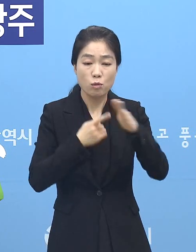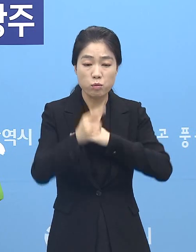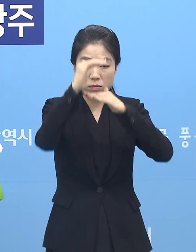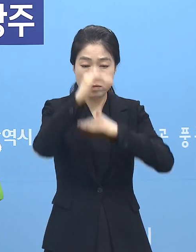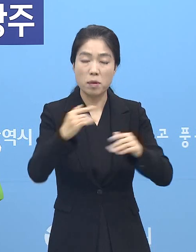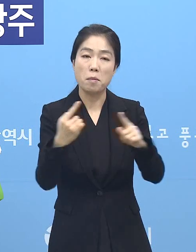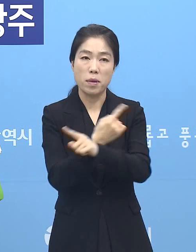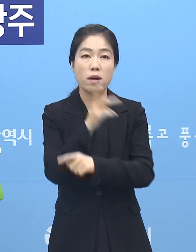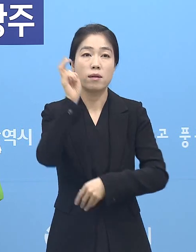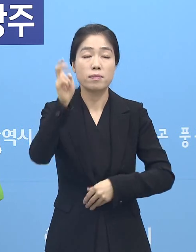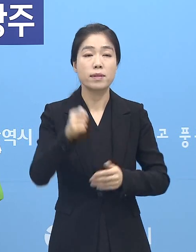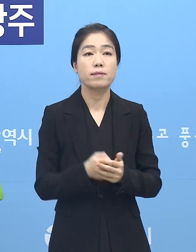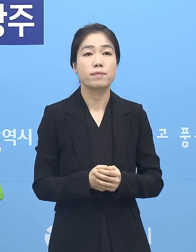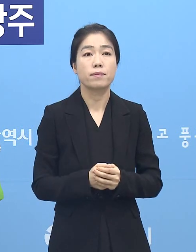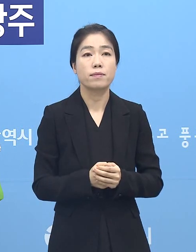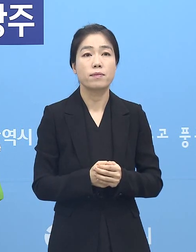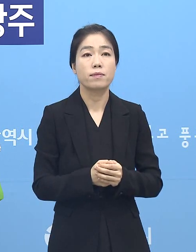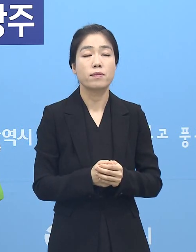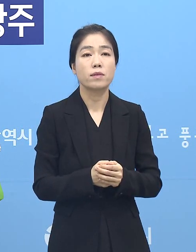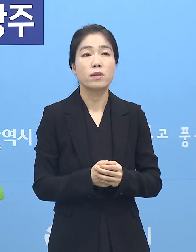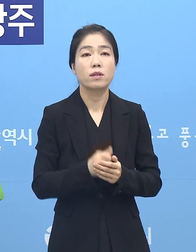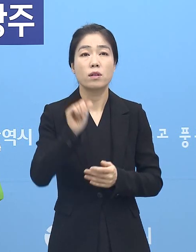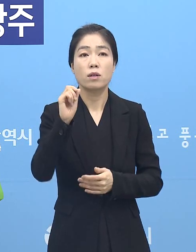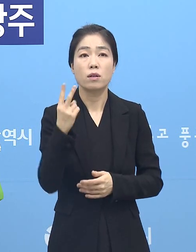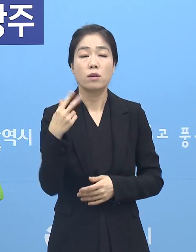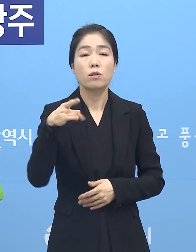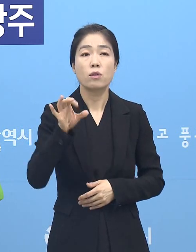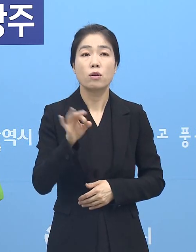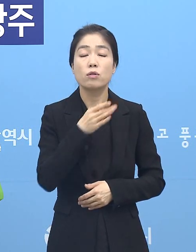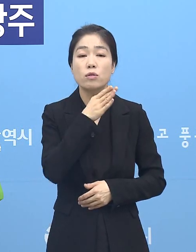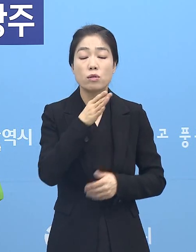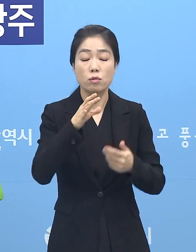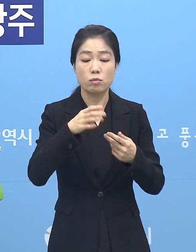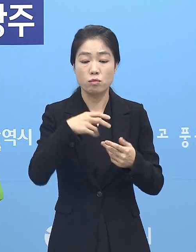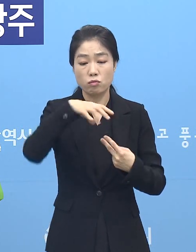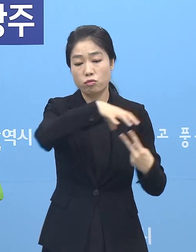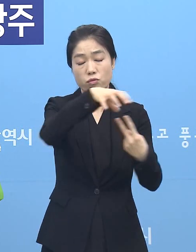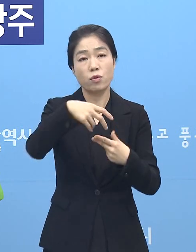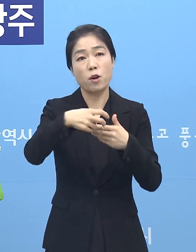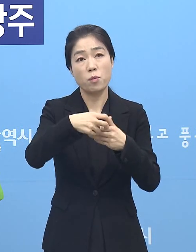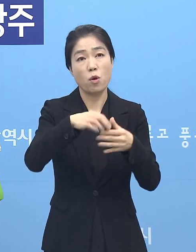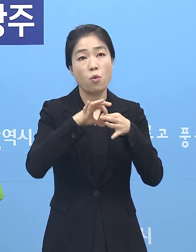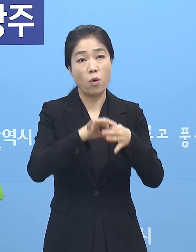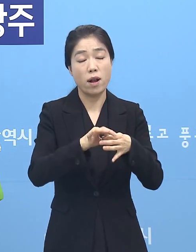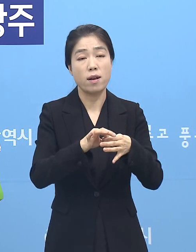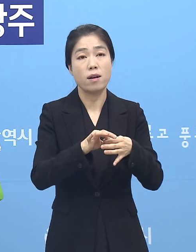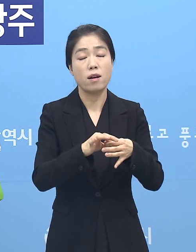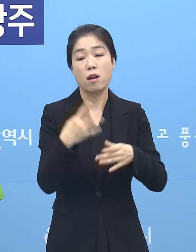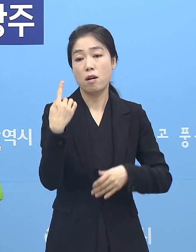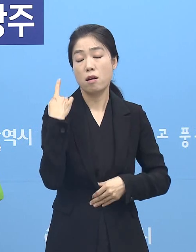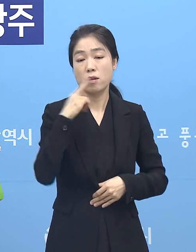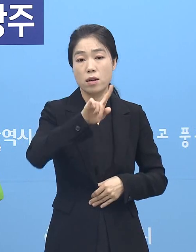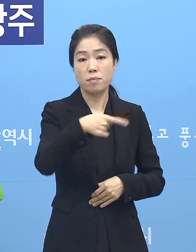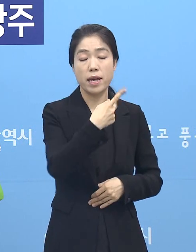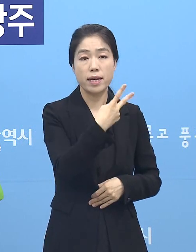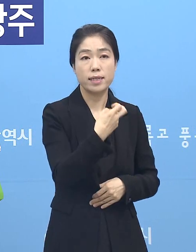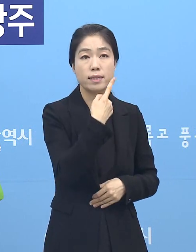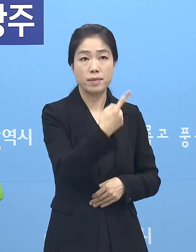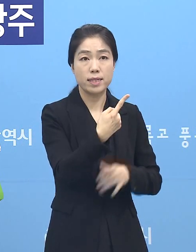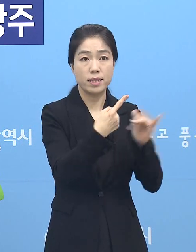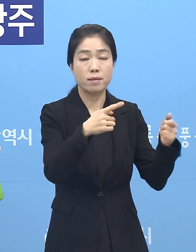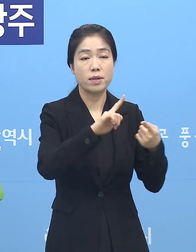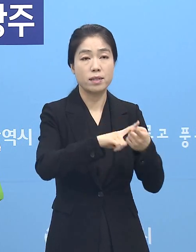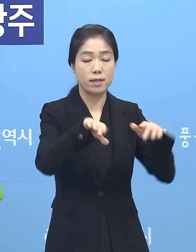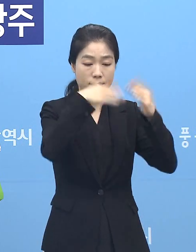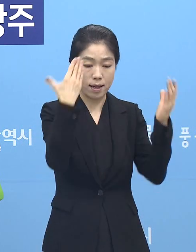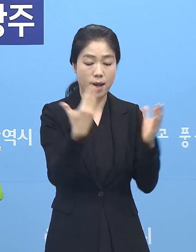있습니다. 화정 요양병원, 효정 요양병원 관련해서 조치상입니다. 저희들이 어제 121명에 대해서는